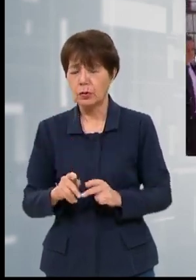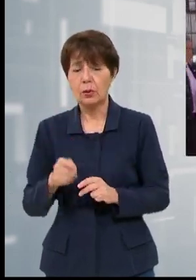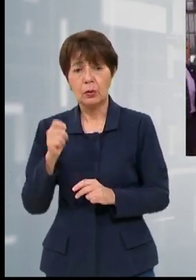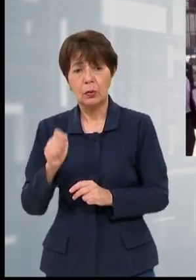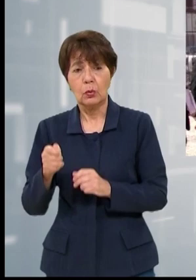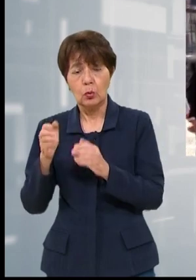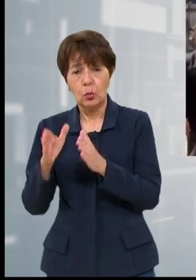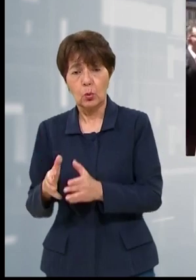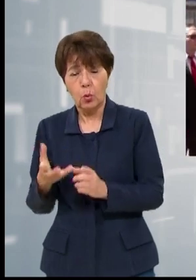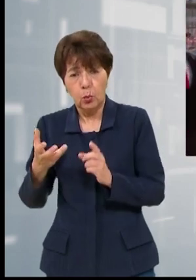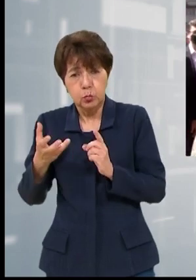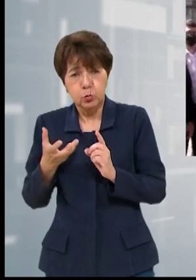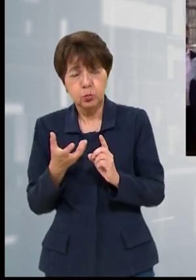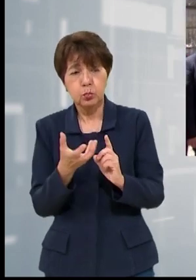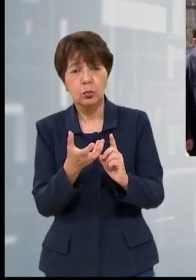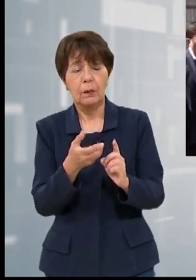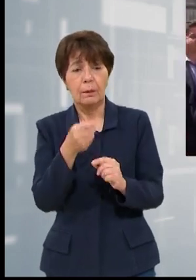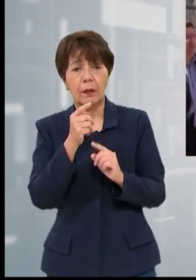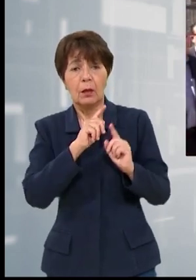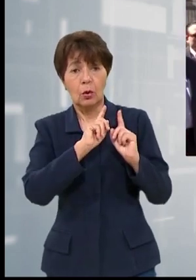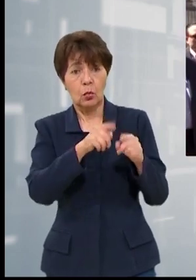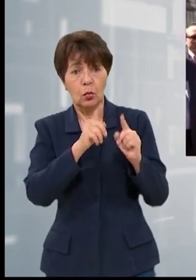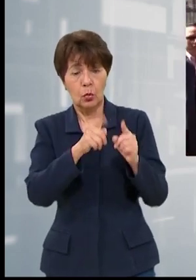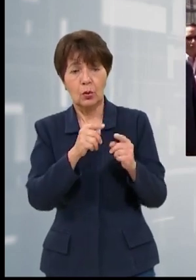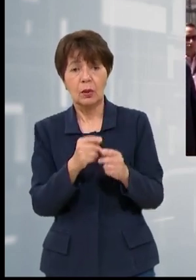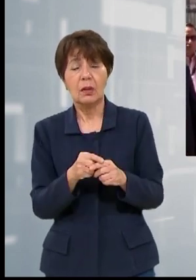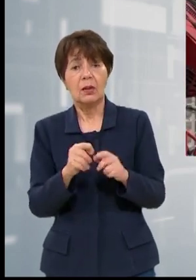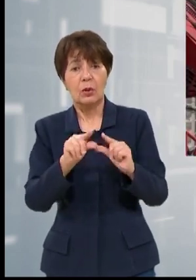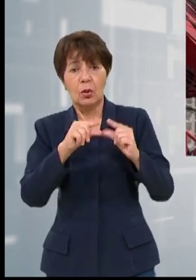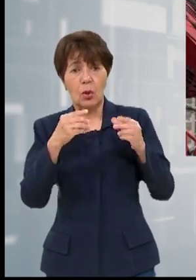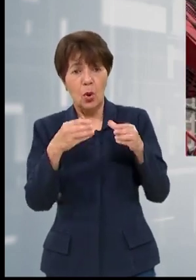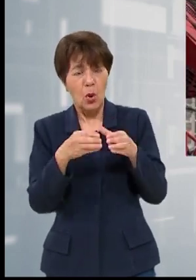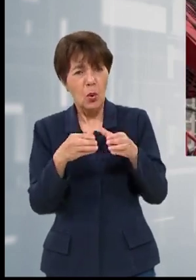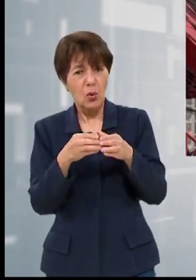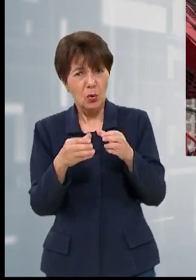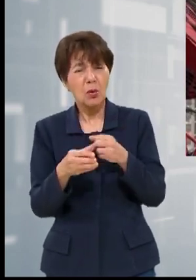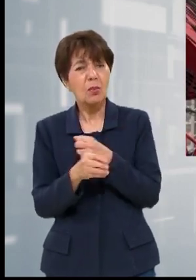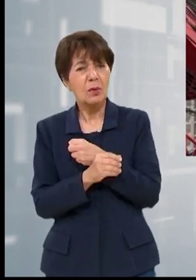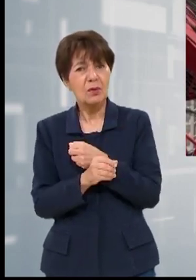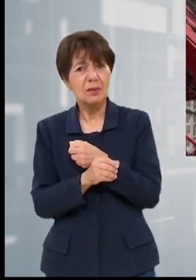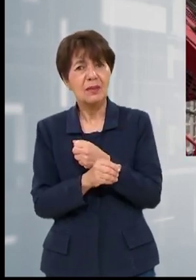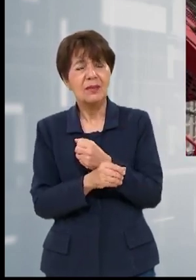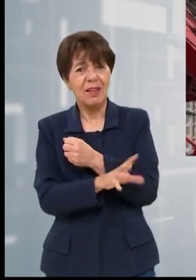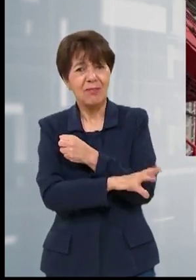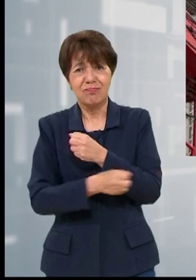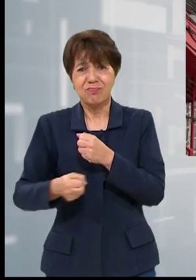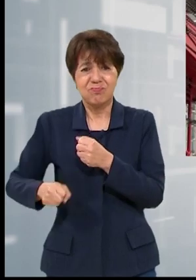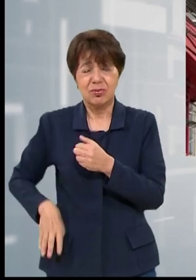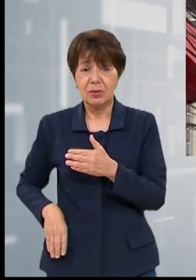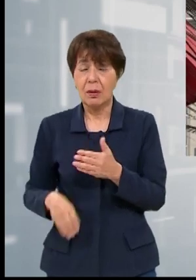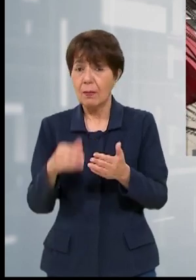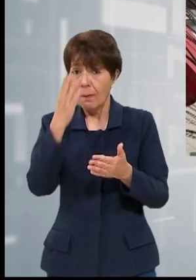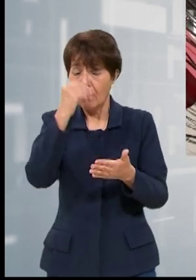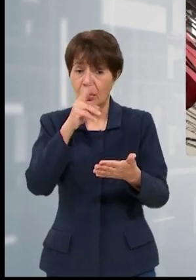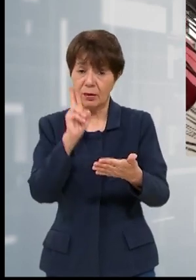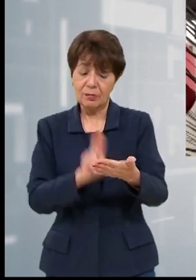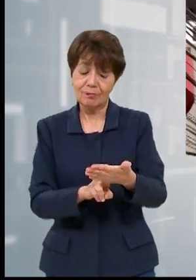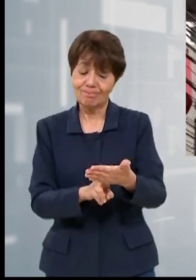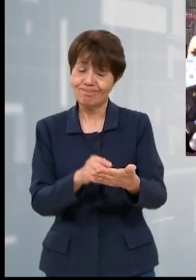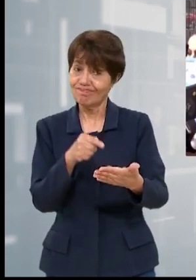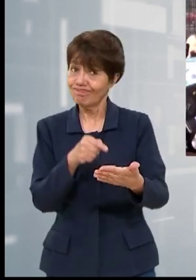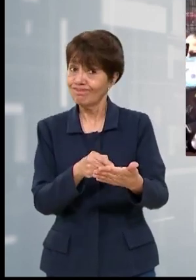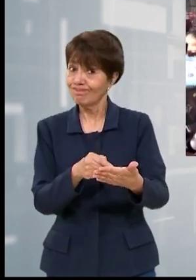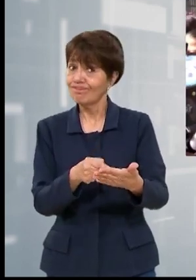asistió a las instalaciones de la unidad fiscal especializada contra la red de corrupción, a interponer una denuncia porque este contrato tiene posibles actos de